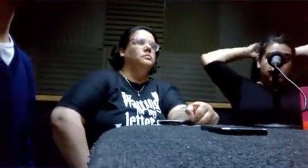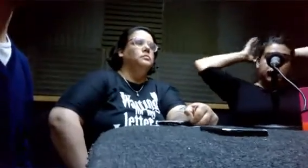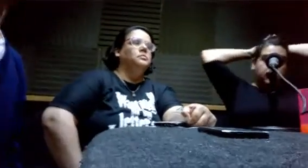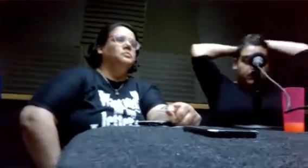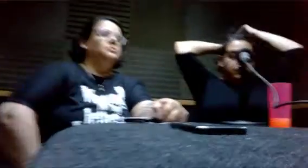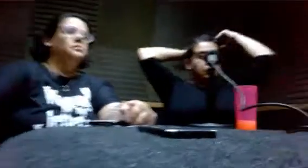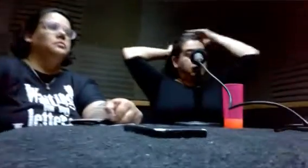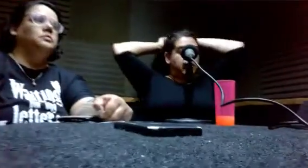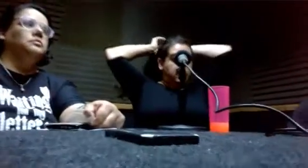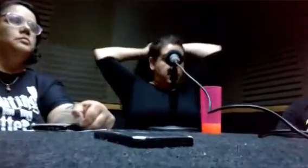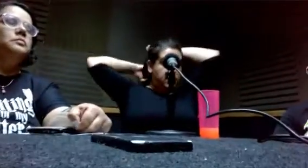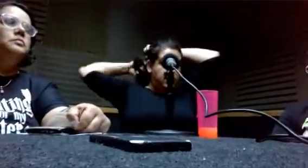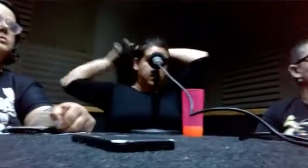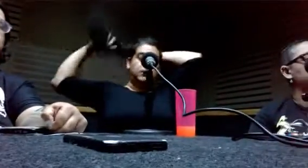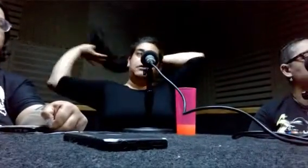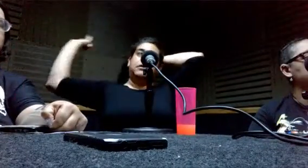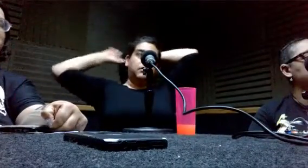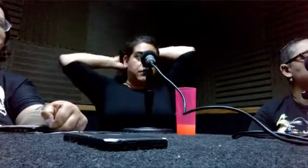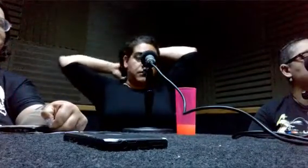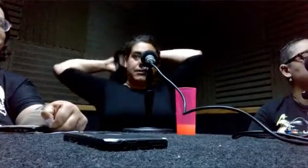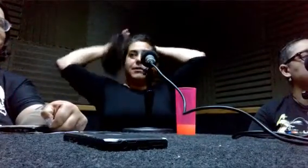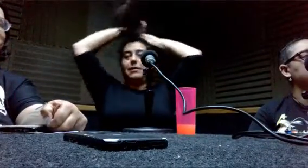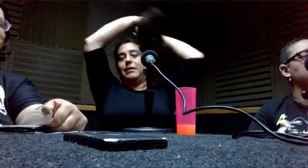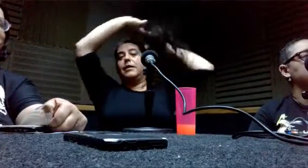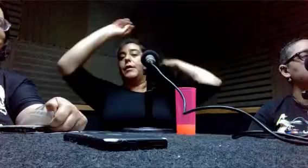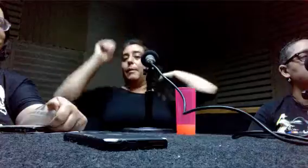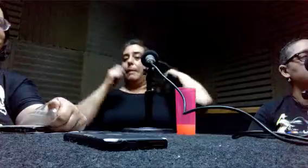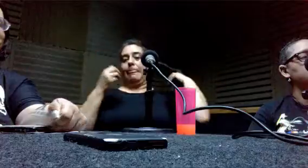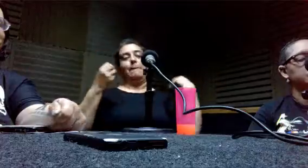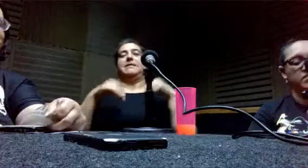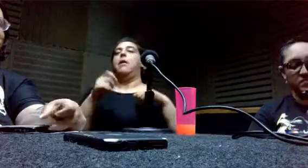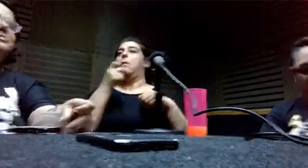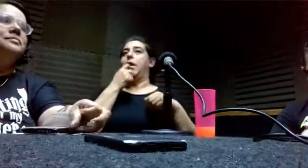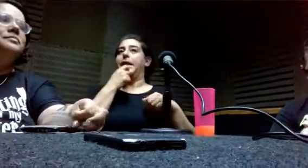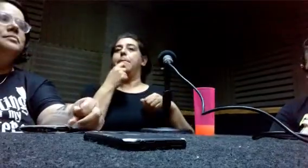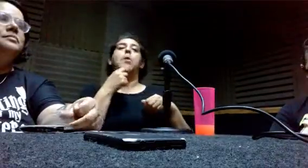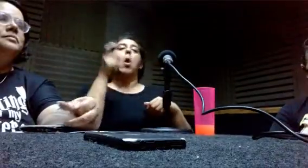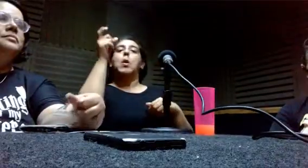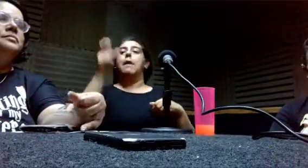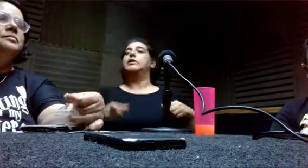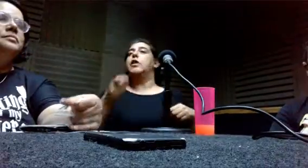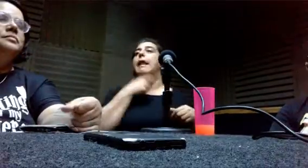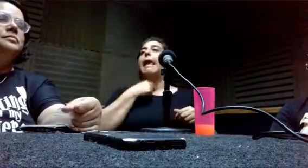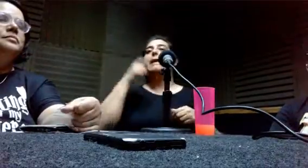Bueno, empecemos por, ¿a dónde se puede ir a aprender la lengua de señas?